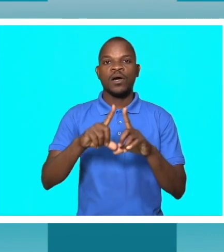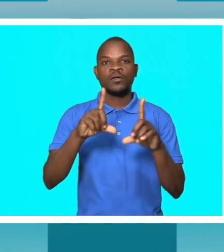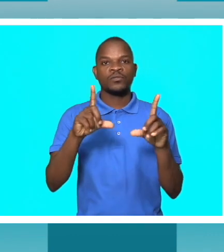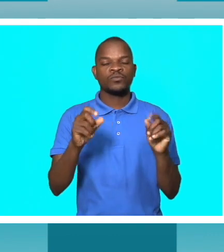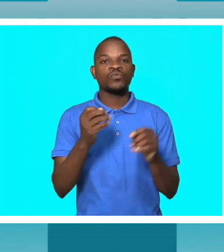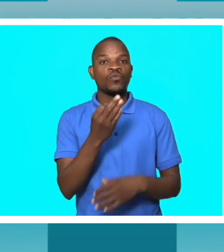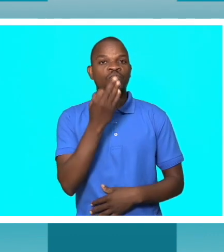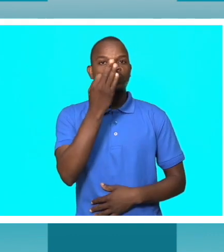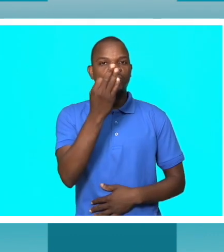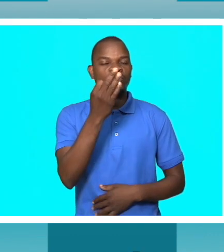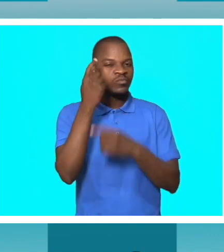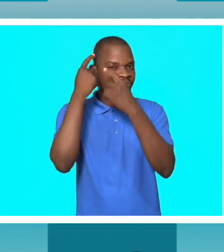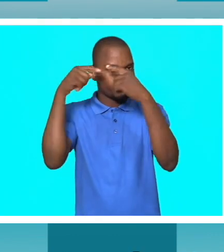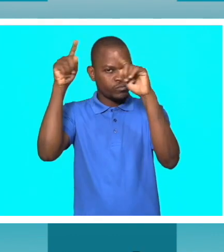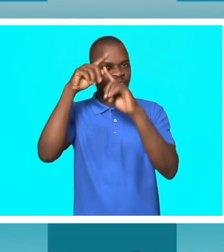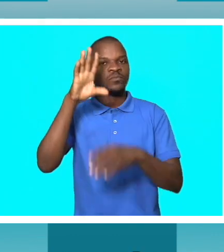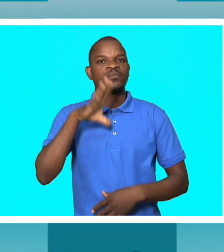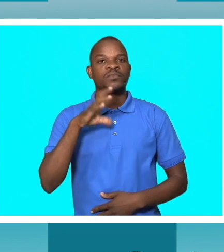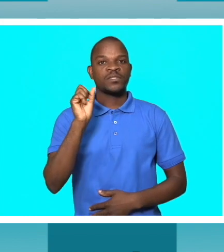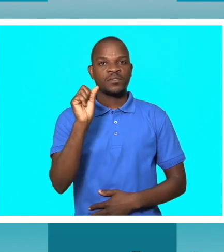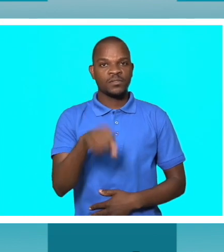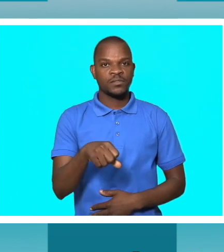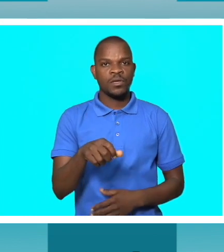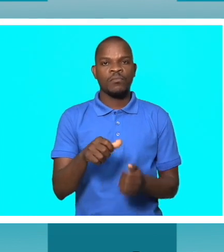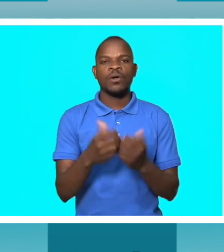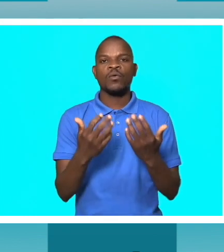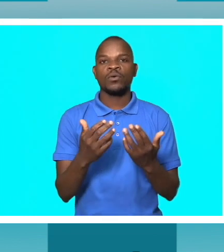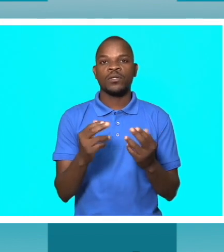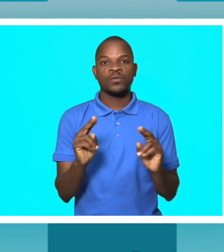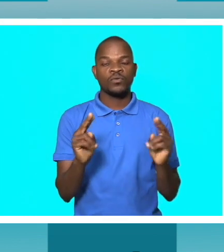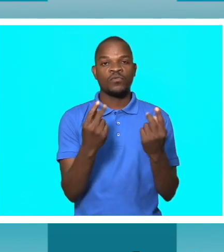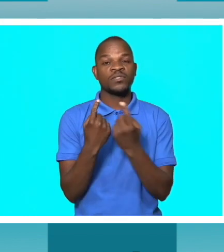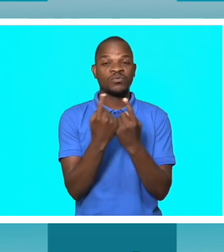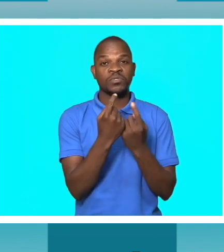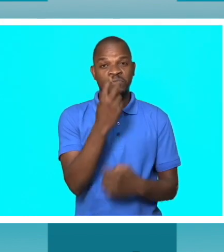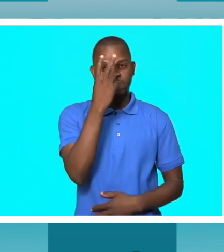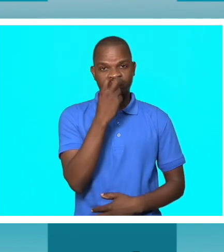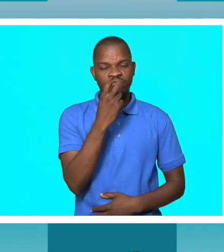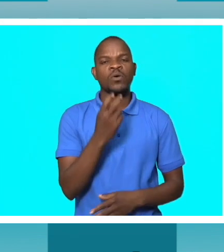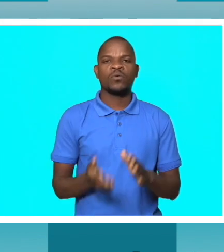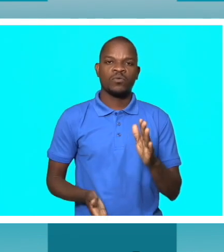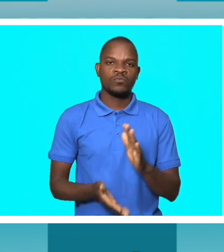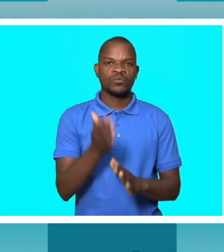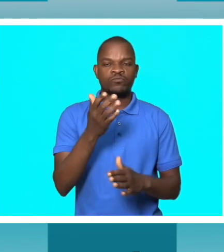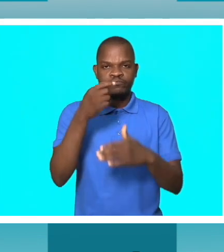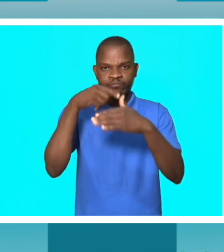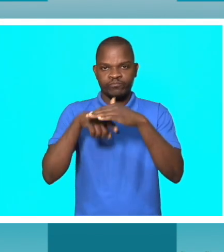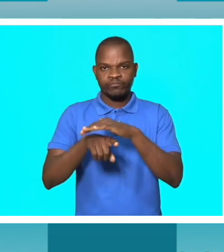Com esta nova condição, Bata frequentou o ensino secundário e superior, sendo